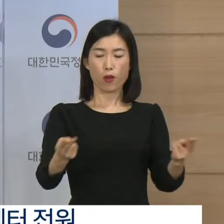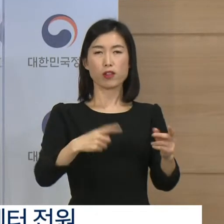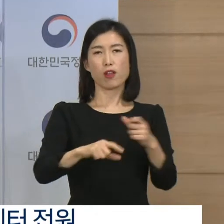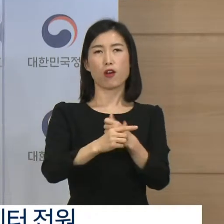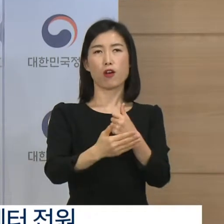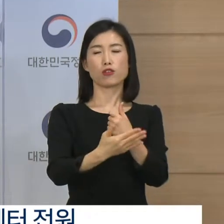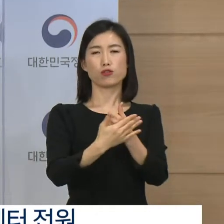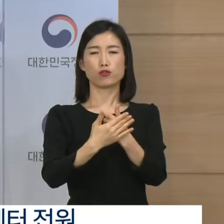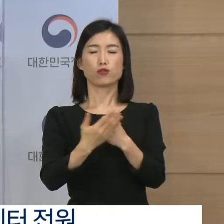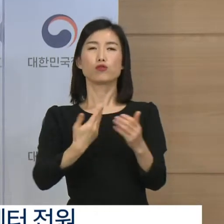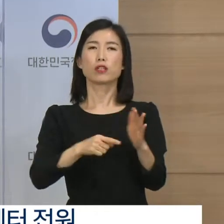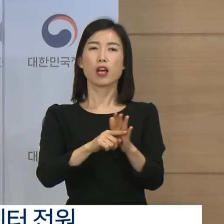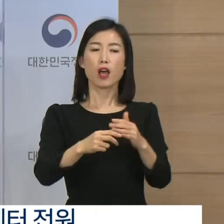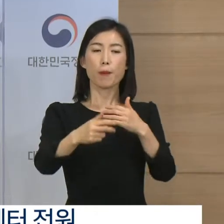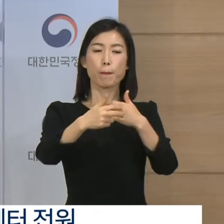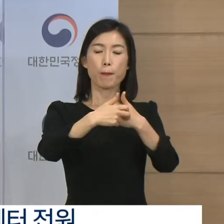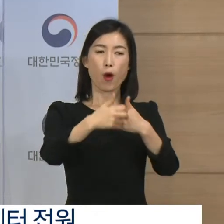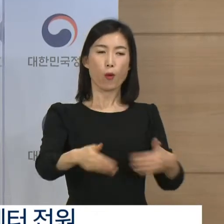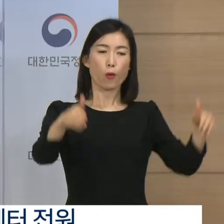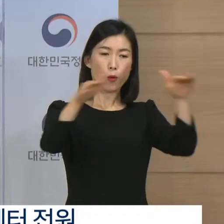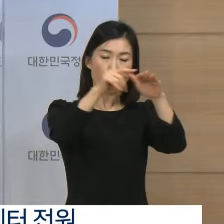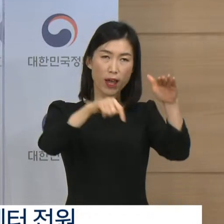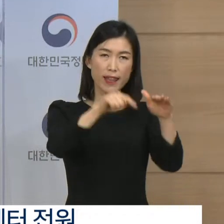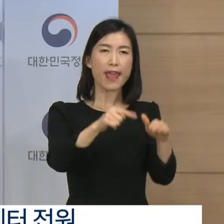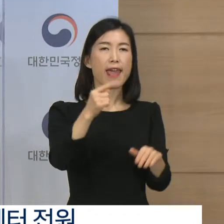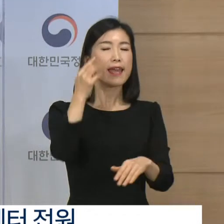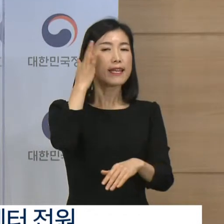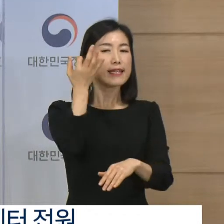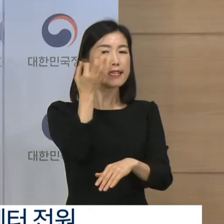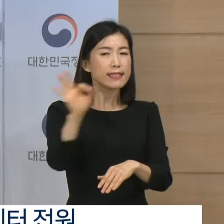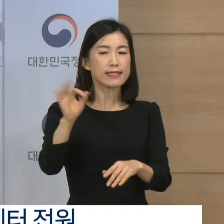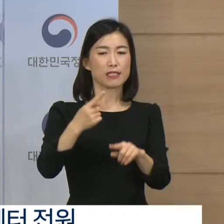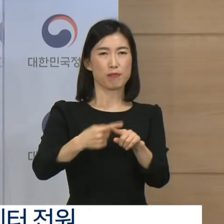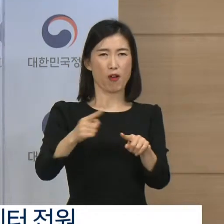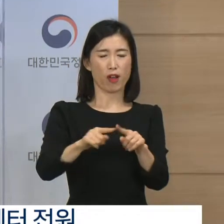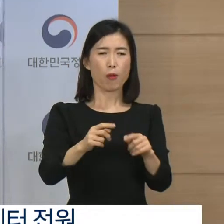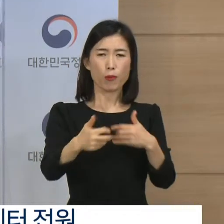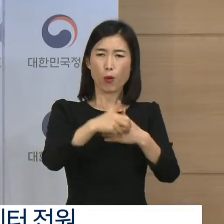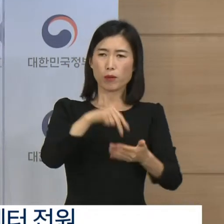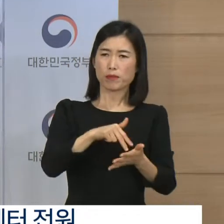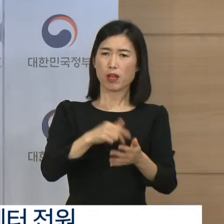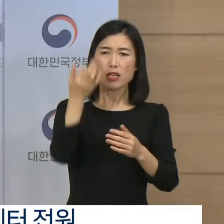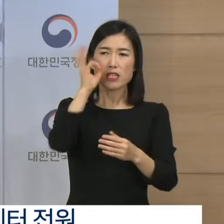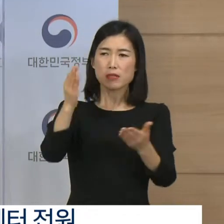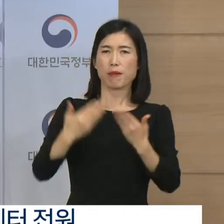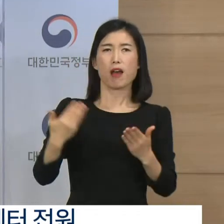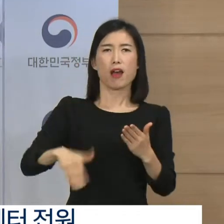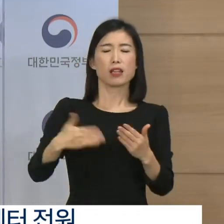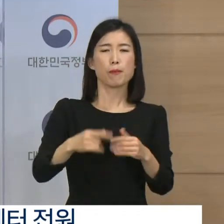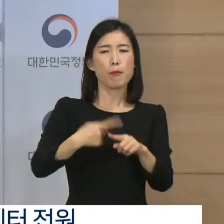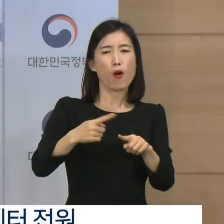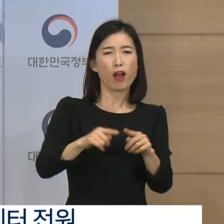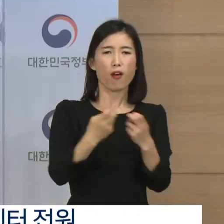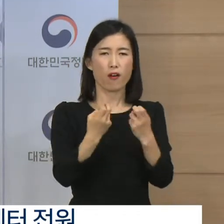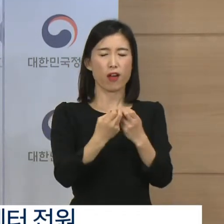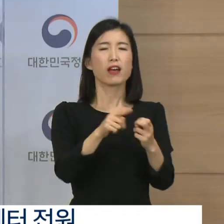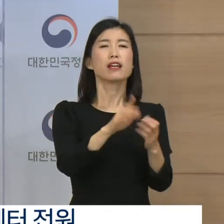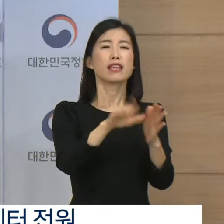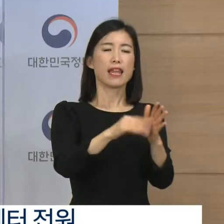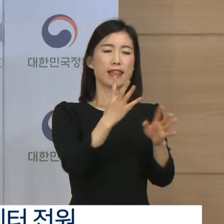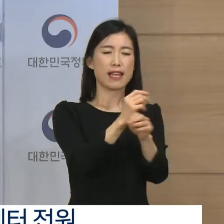위해 의료기관 인증평가 등 행정적 부담이 큰 각종 의료기관 평가를 유예하였으며